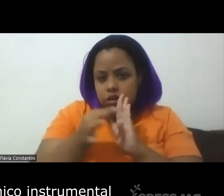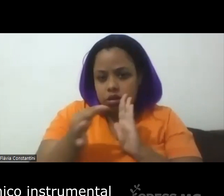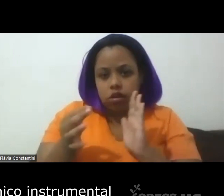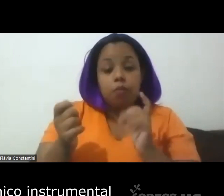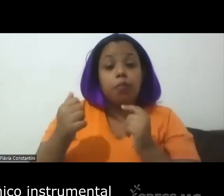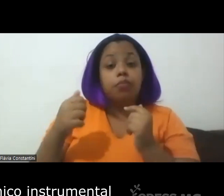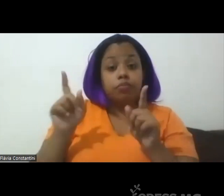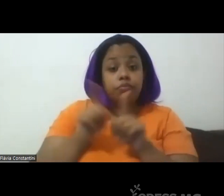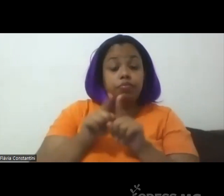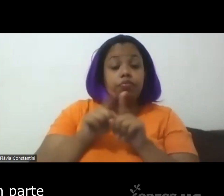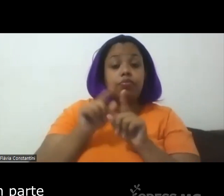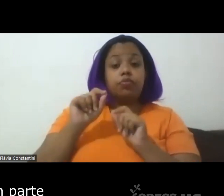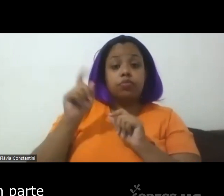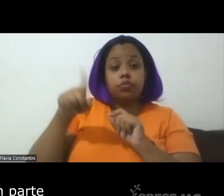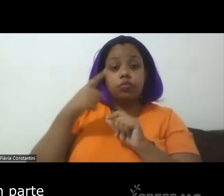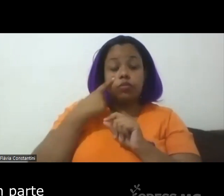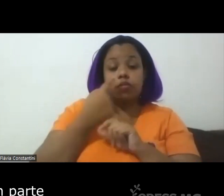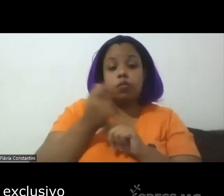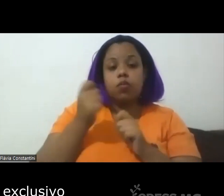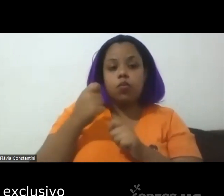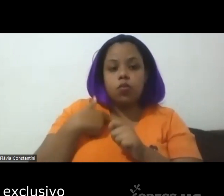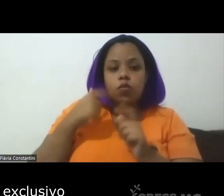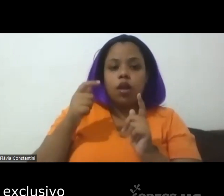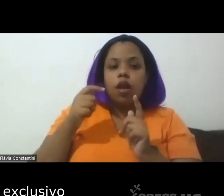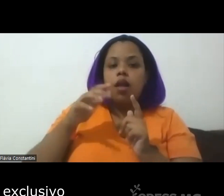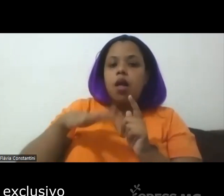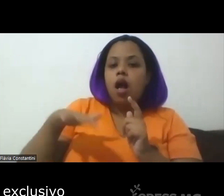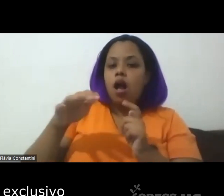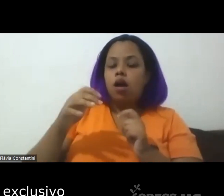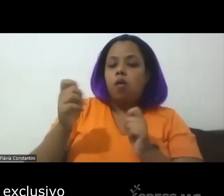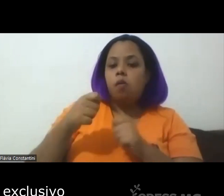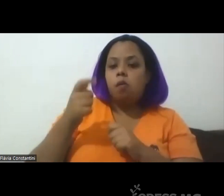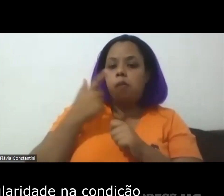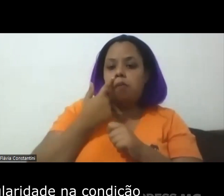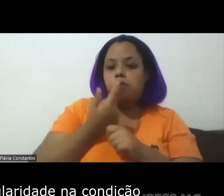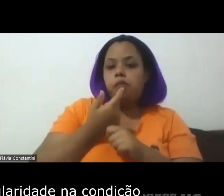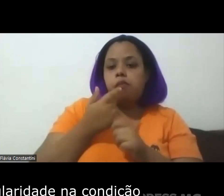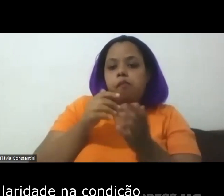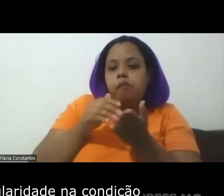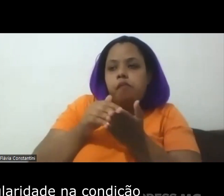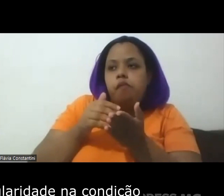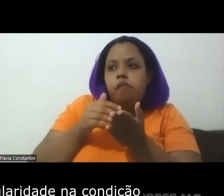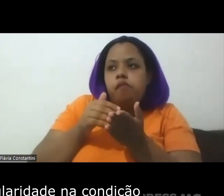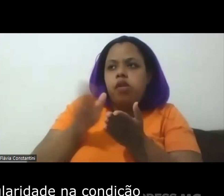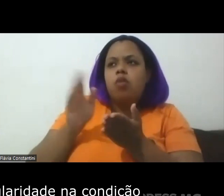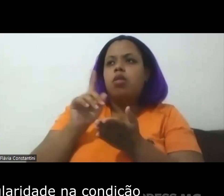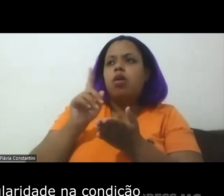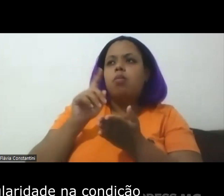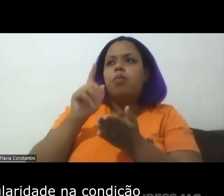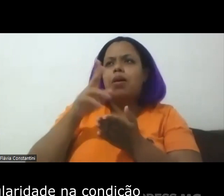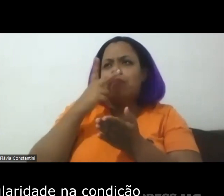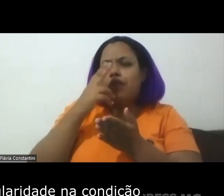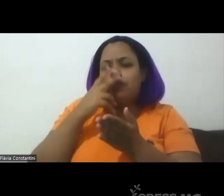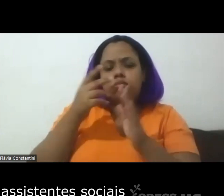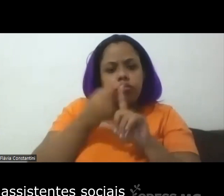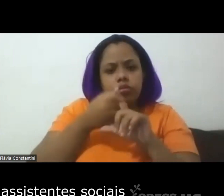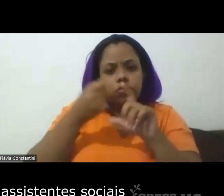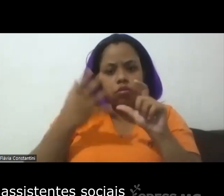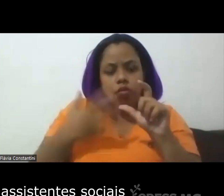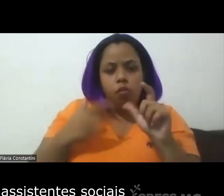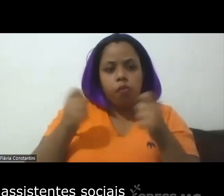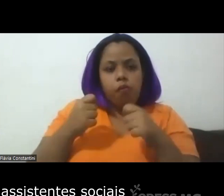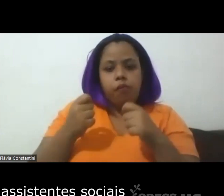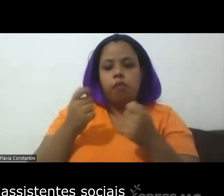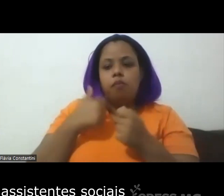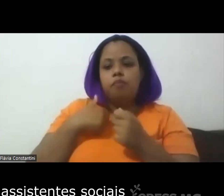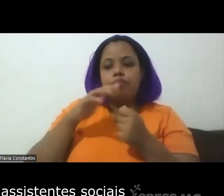técnico instrumentral que em parte não nos é exclusivo mas tem uma particularidade na condução quando